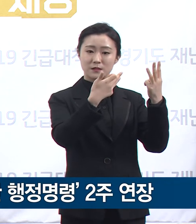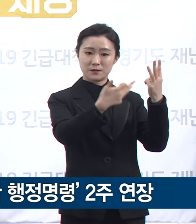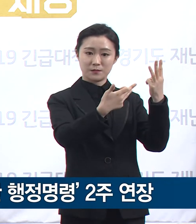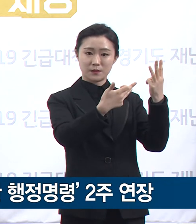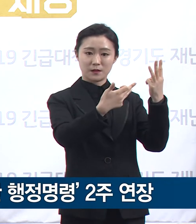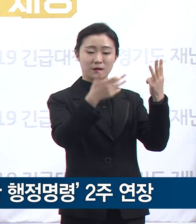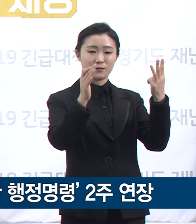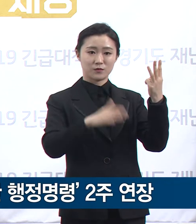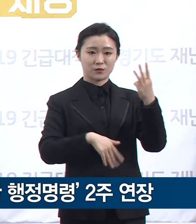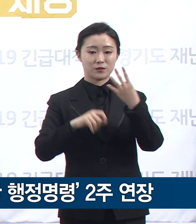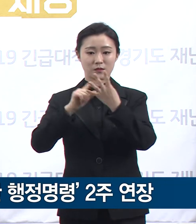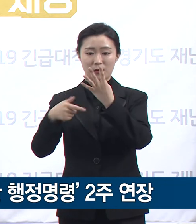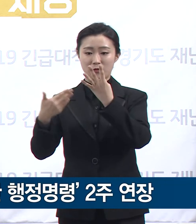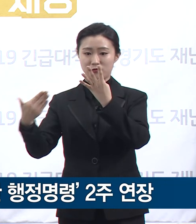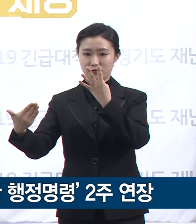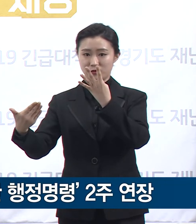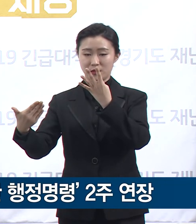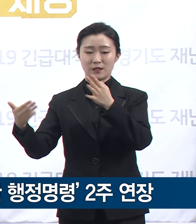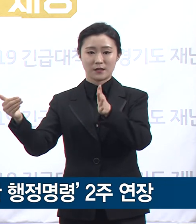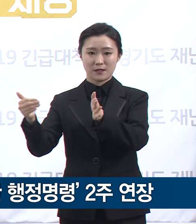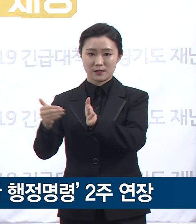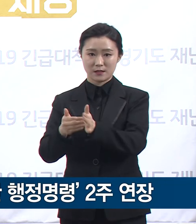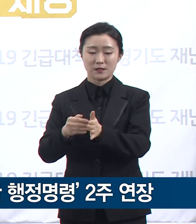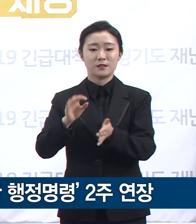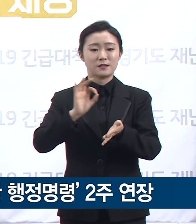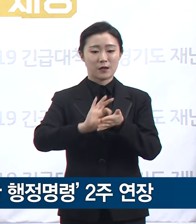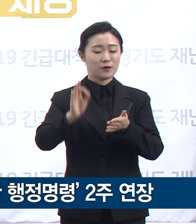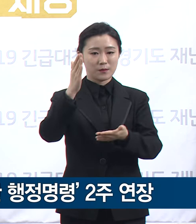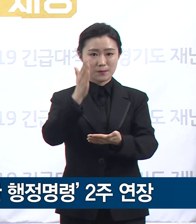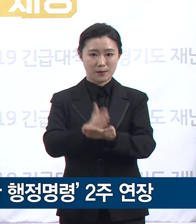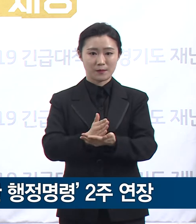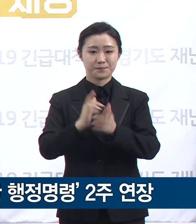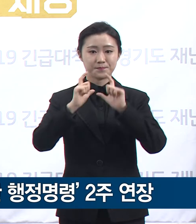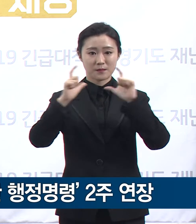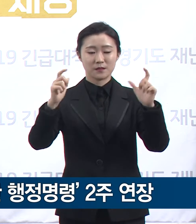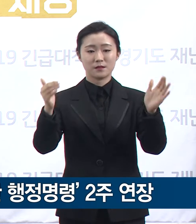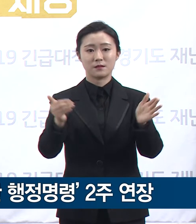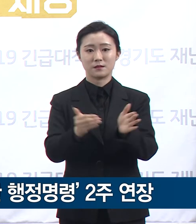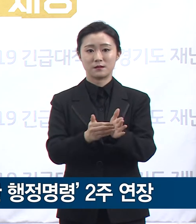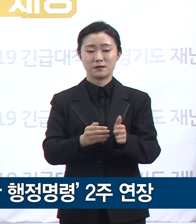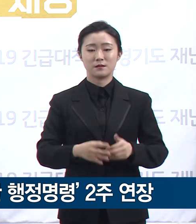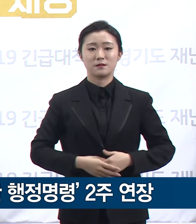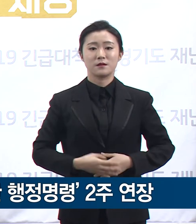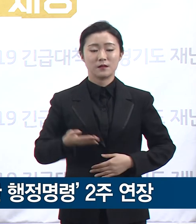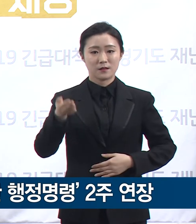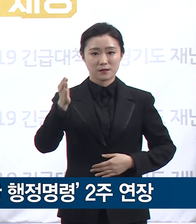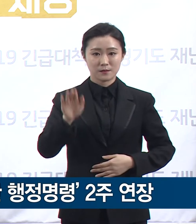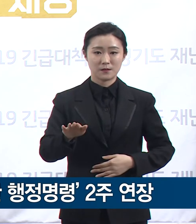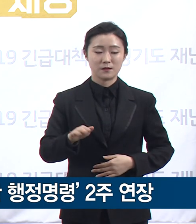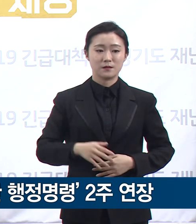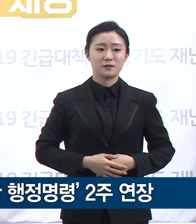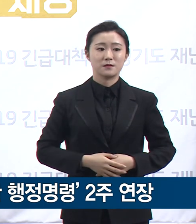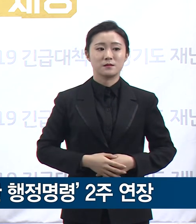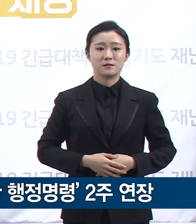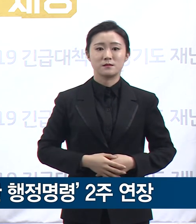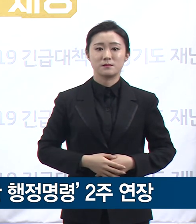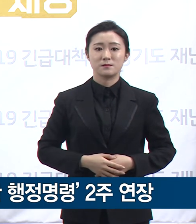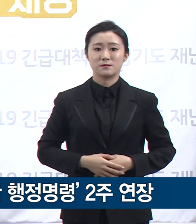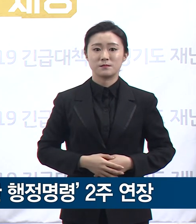사용제한 행정명령을 이행해 왔습니다. 그러나 현재 인구 밀집지역인 수도권에서